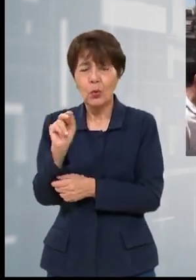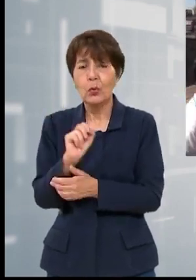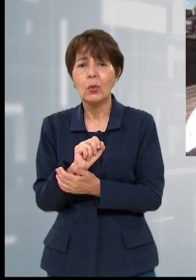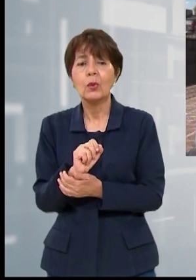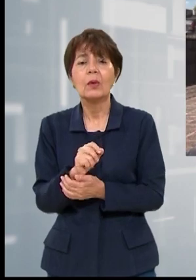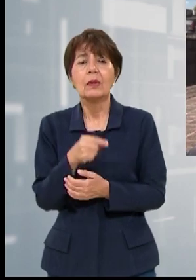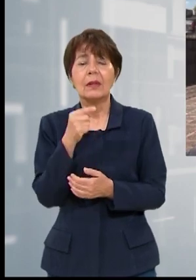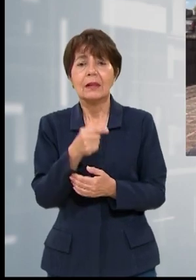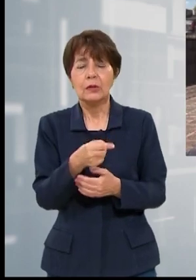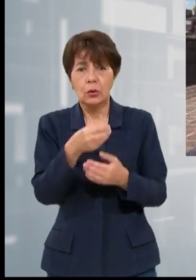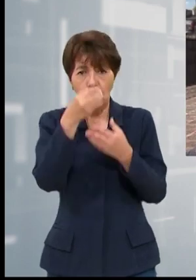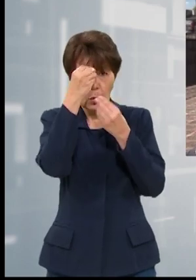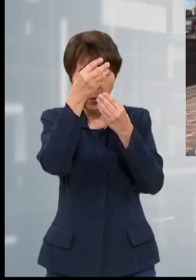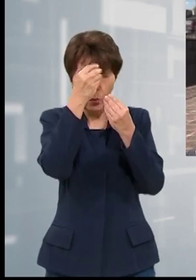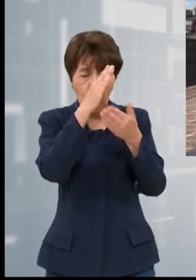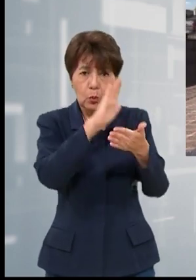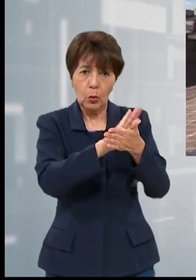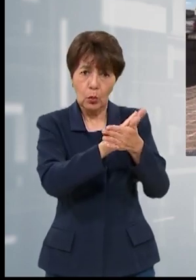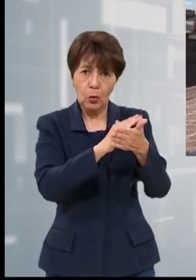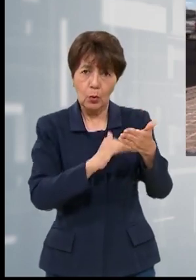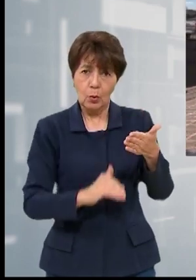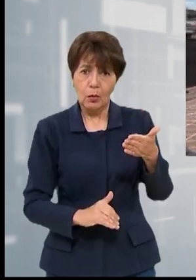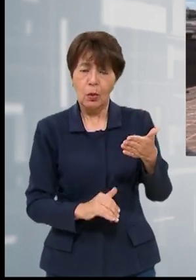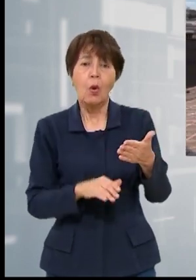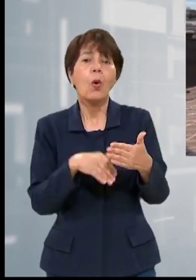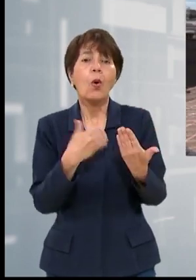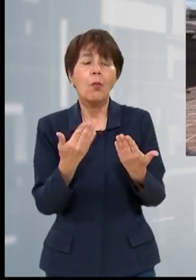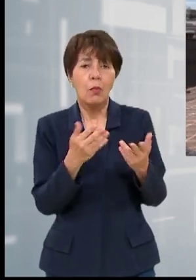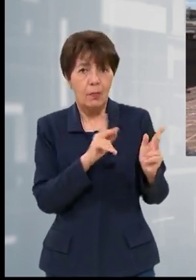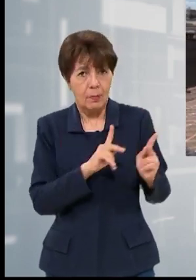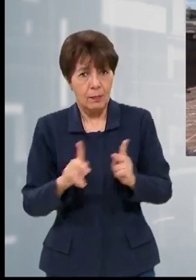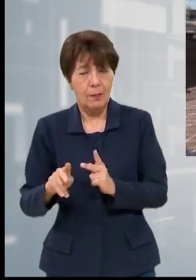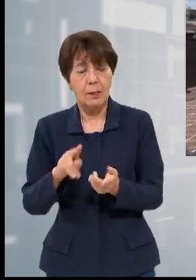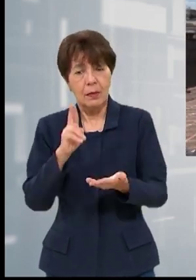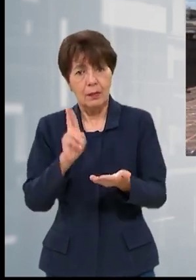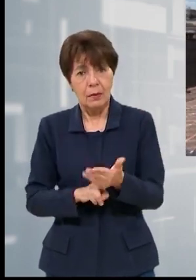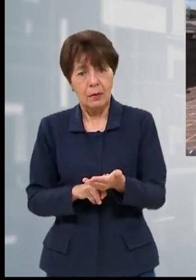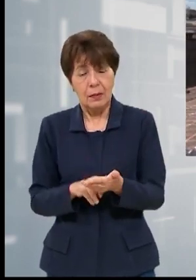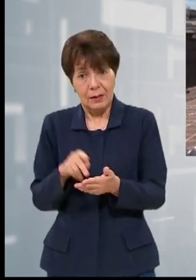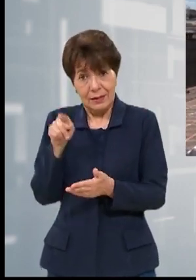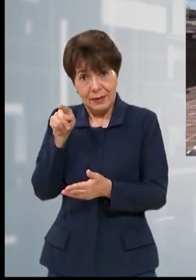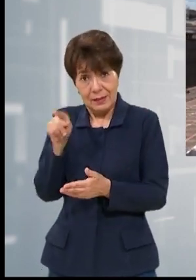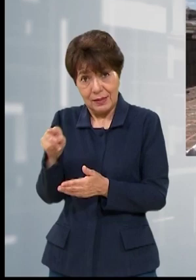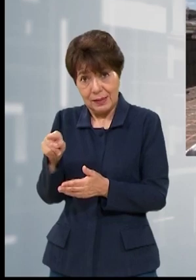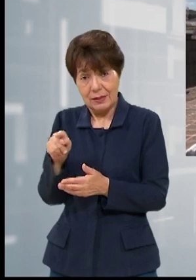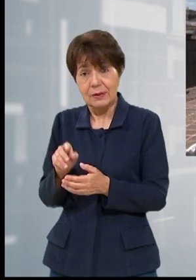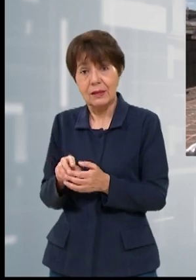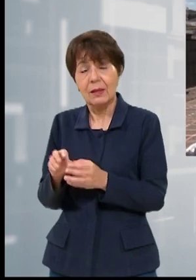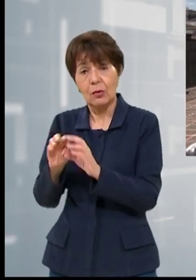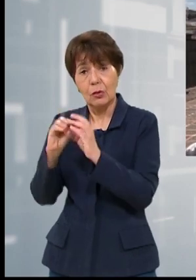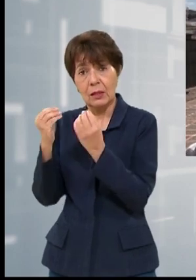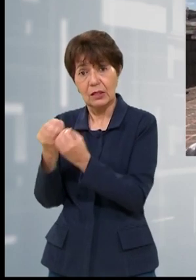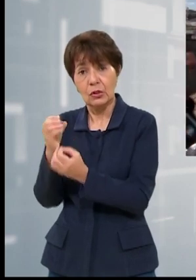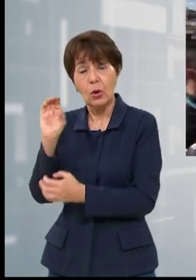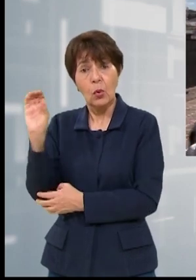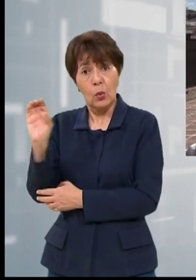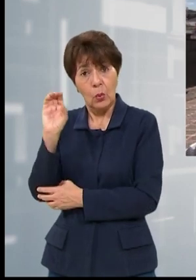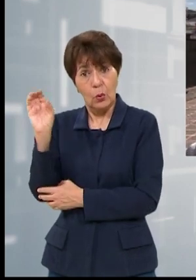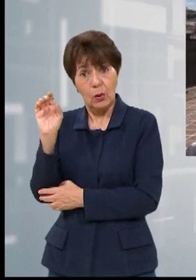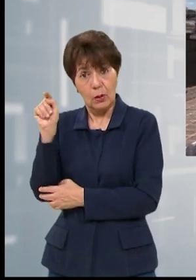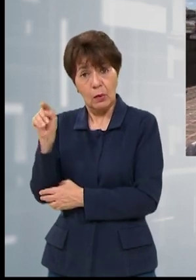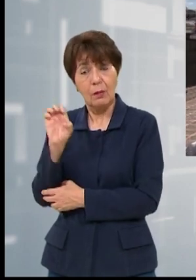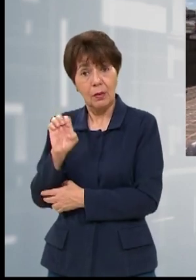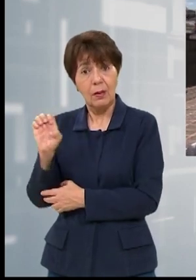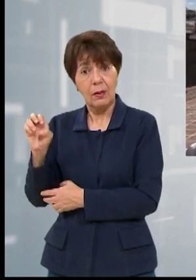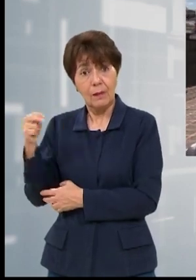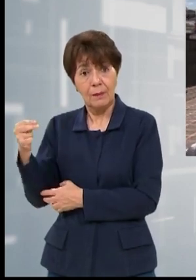presentación de un informe cómo fue el proceso de contratación. del consorcio colombiano. Entonces ahí aparecen una serie